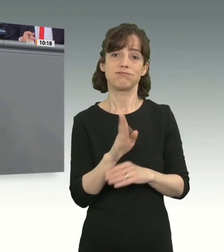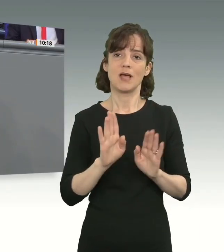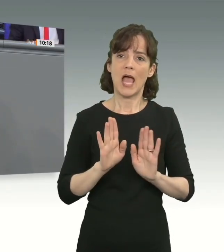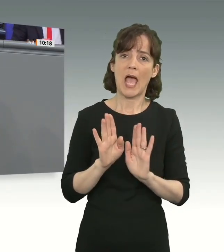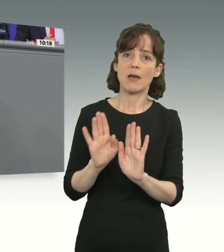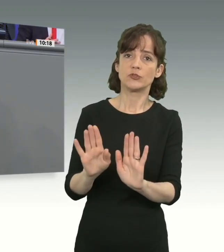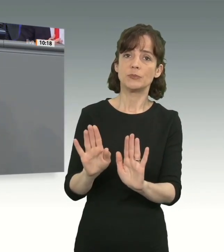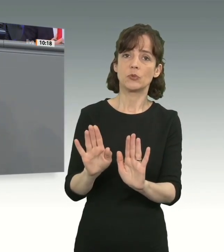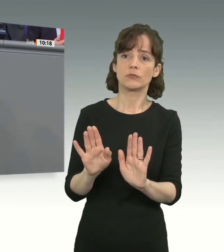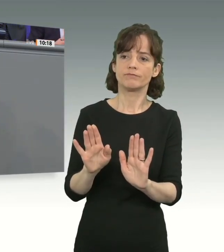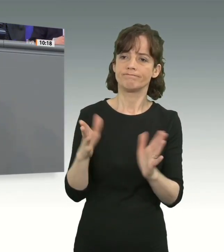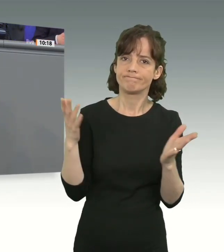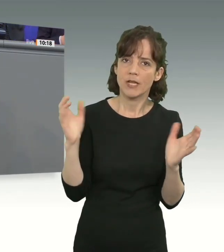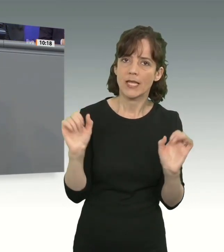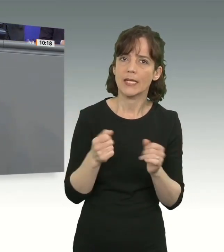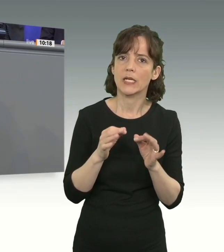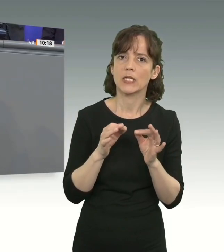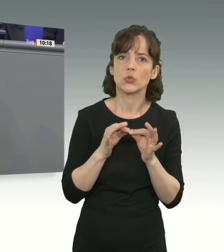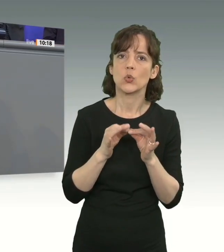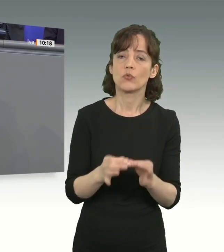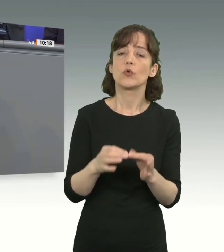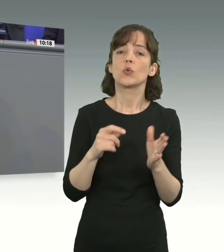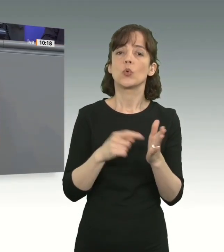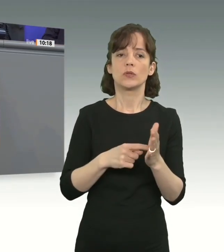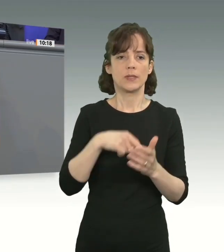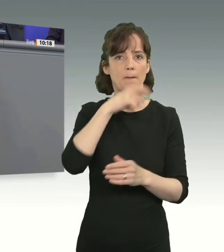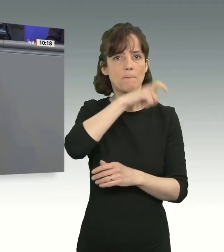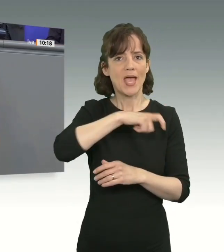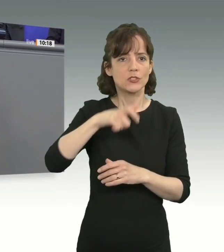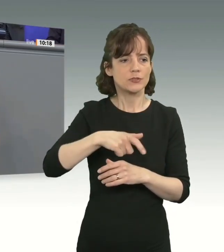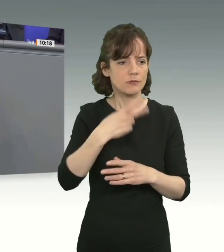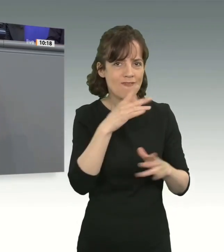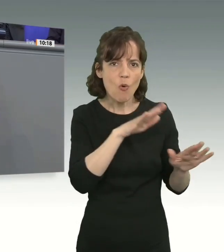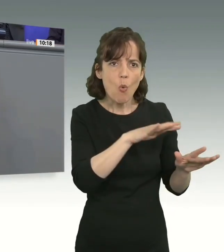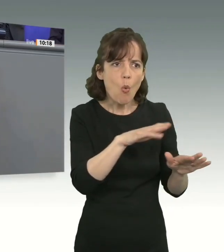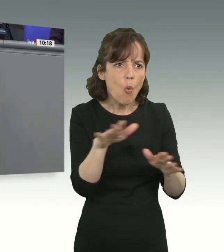nicht durchgeführt werden konnten, weil die Menschen nicht rechtzeitig zum Flieger gebracht werden konnten.